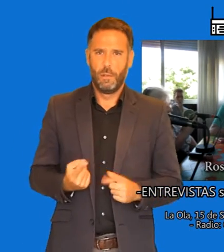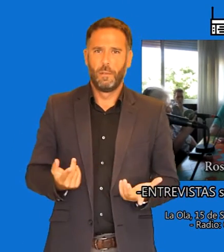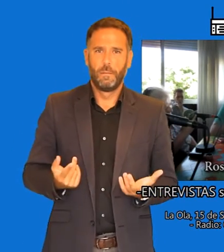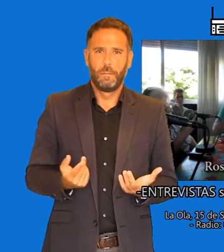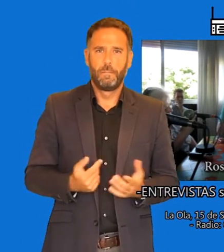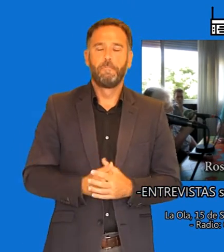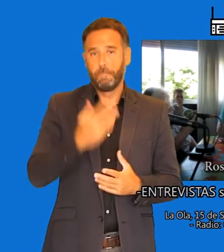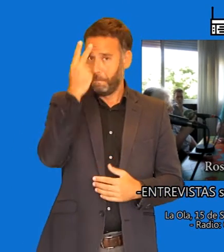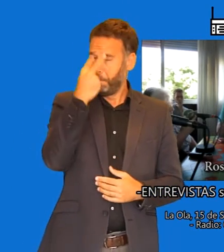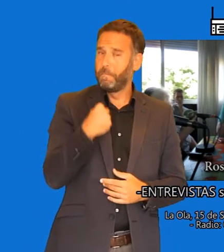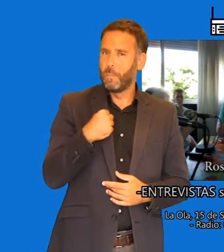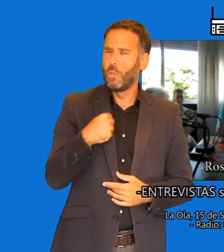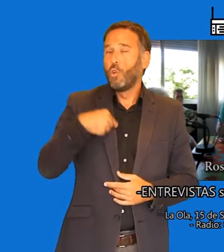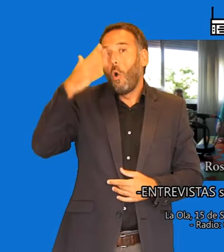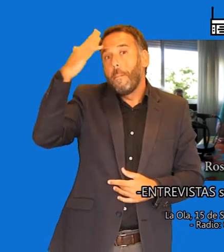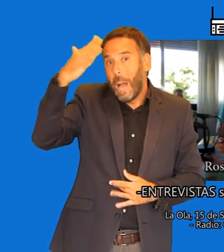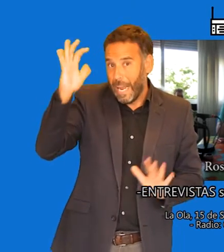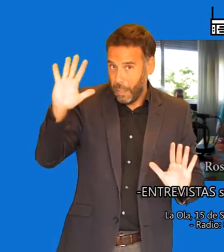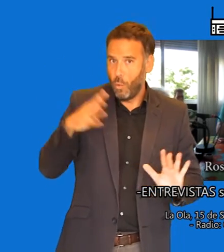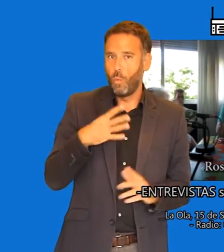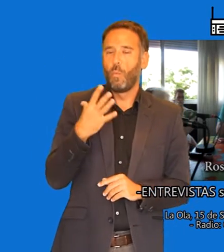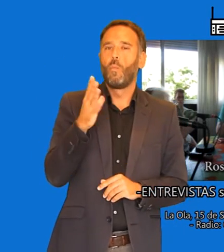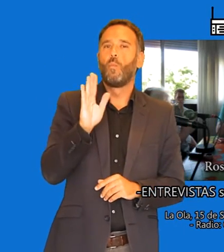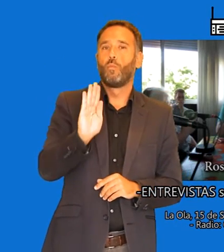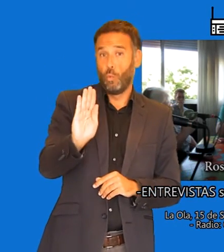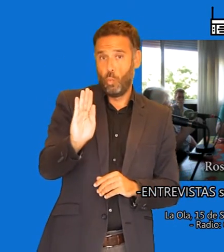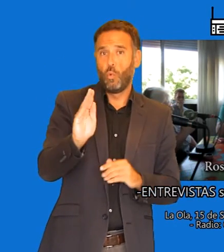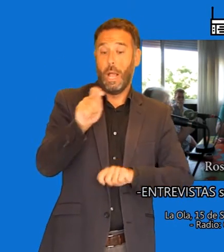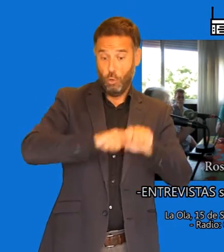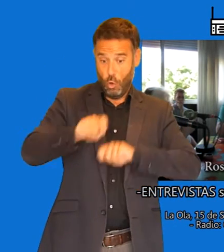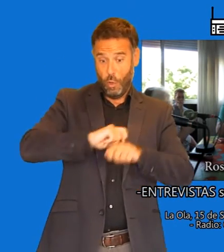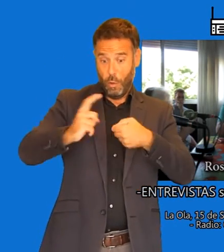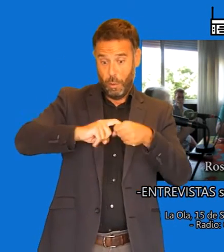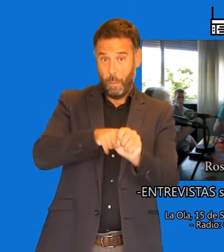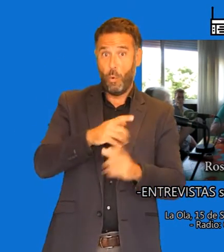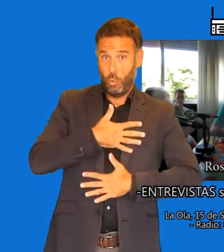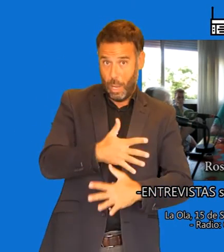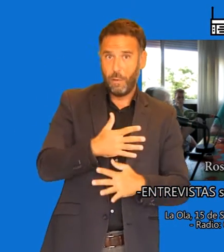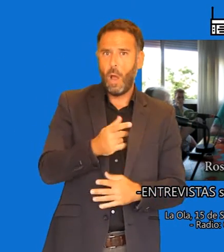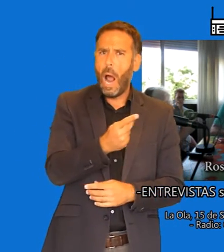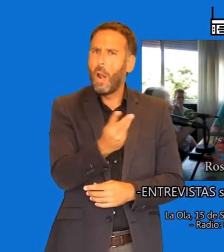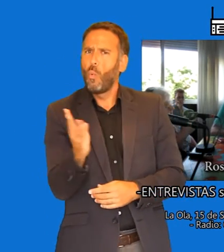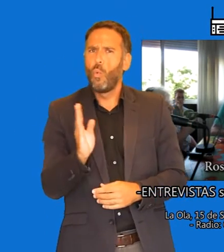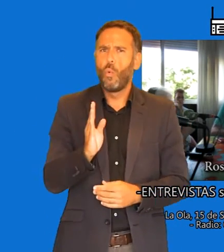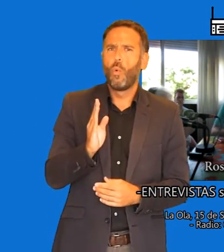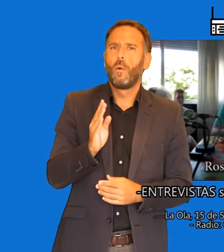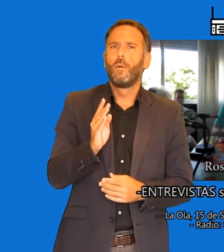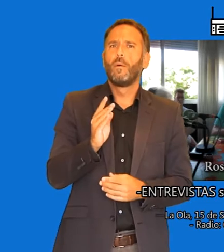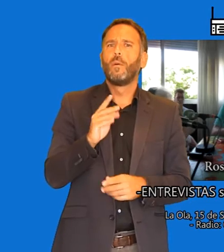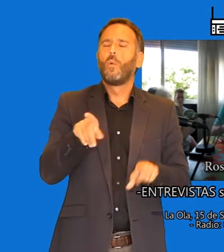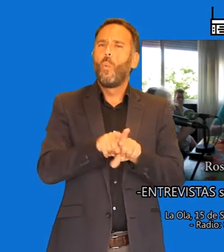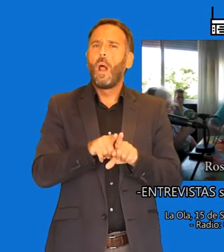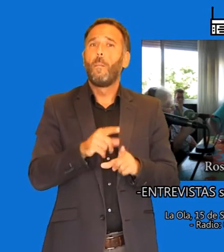Y yo imagino que a muchas de las personas que tenía allí voluntarios de la asociación, a algunos que otros seguro que ha terminado allí como voluntarios